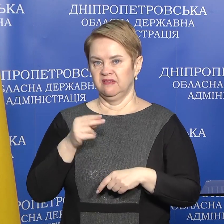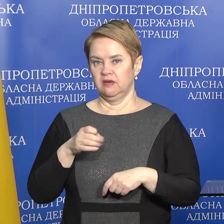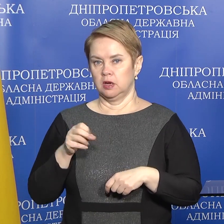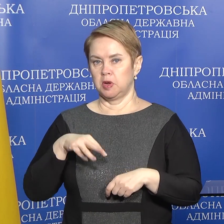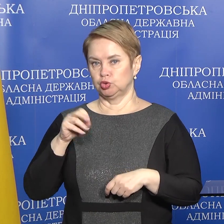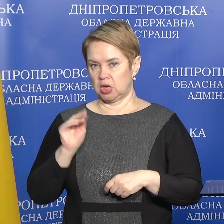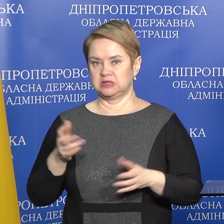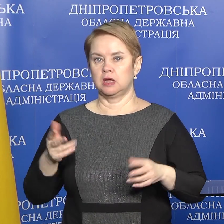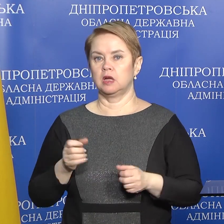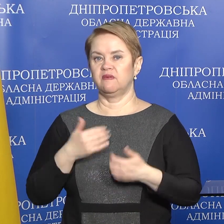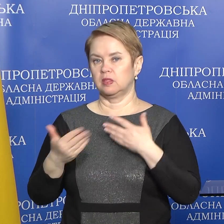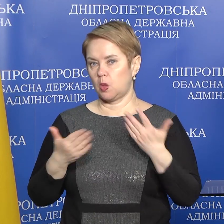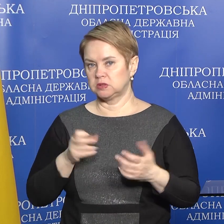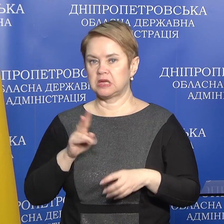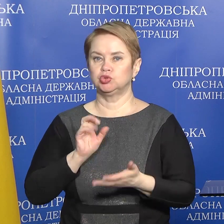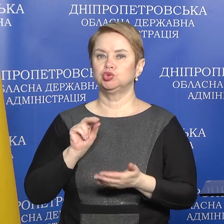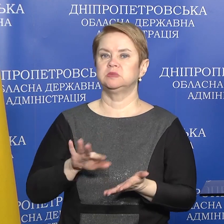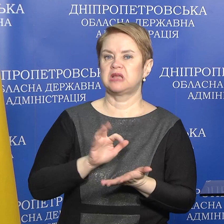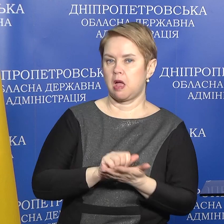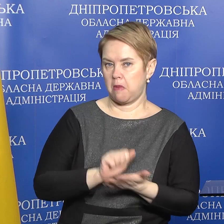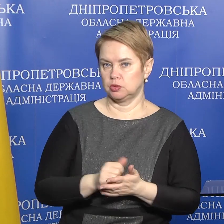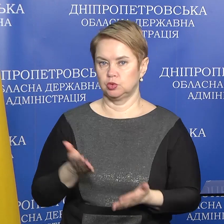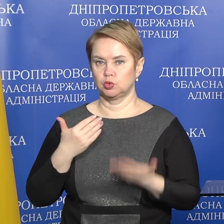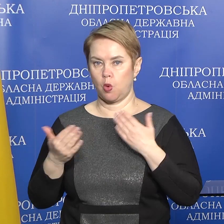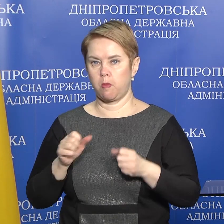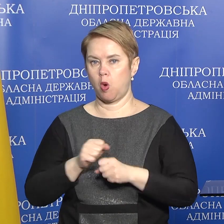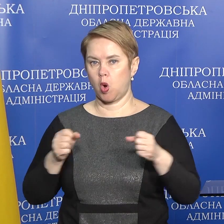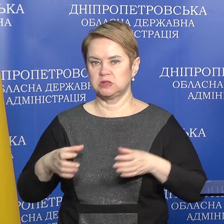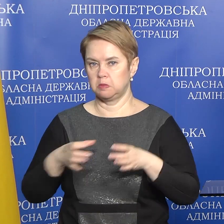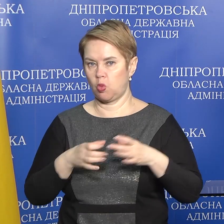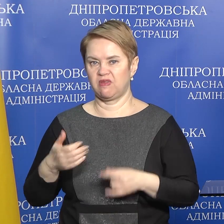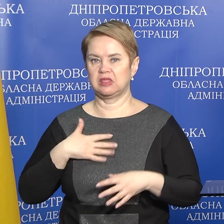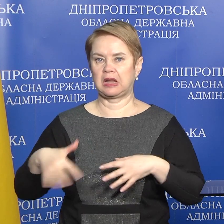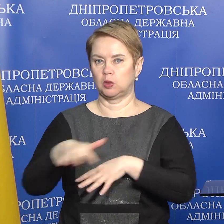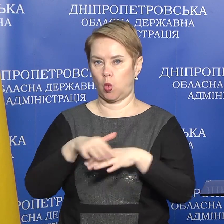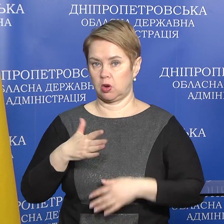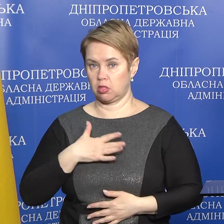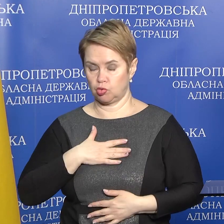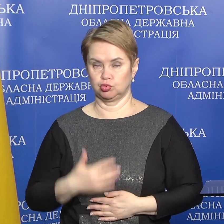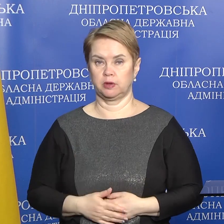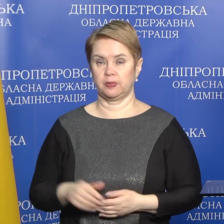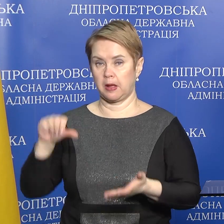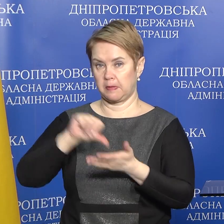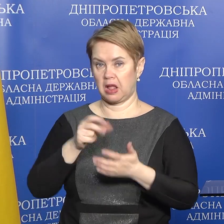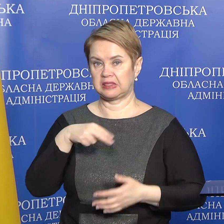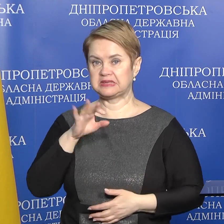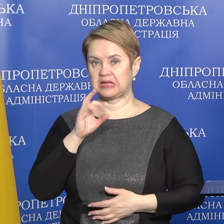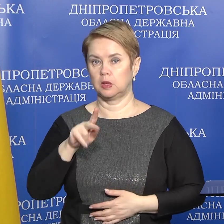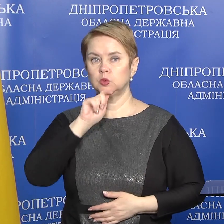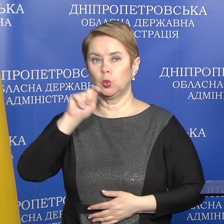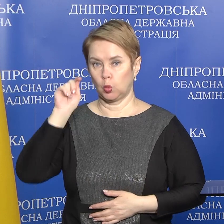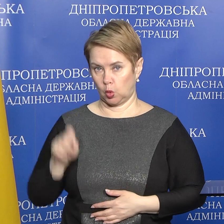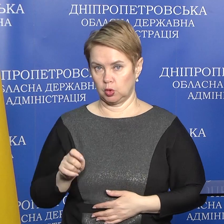відносяться і чим займаються стосовно по розмінуванню наших територій. Представники ДСНС